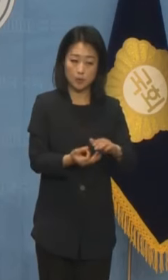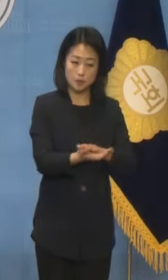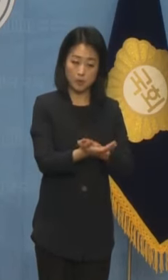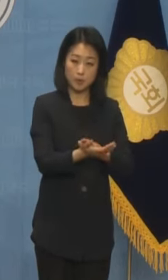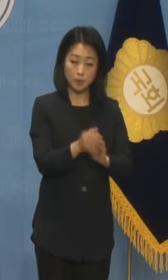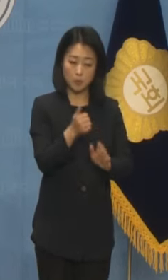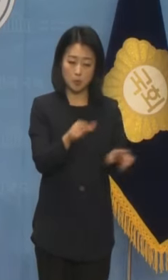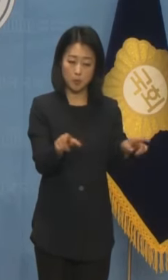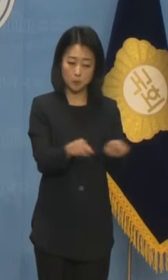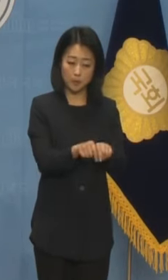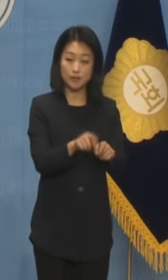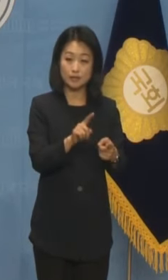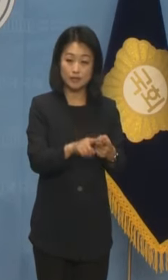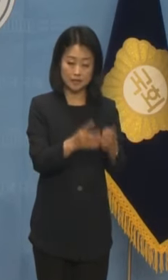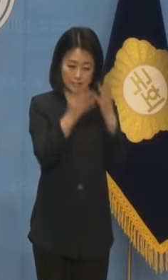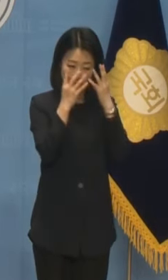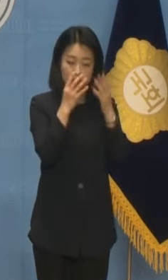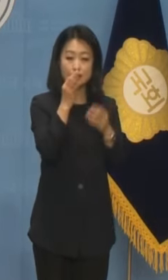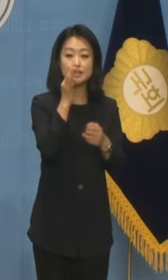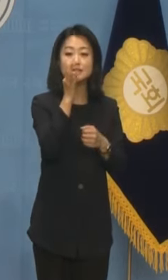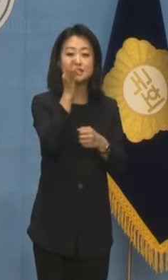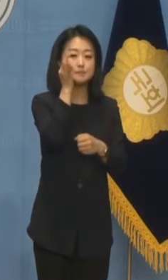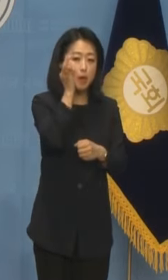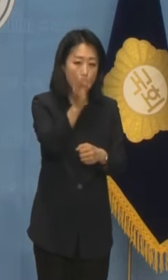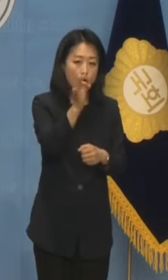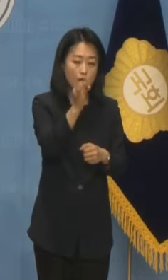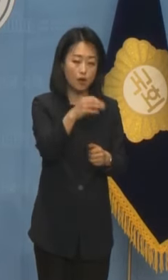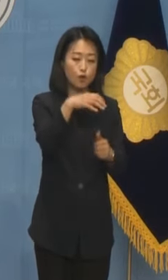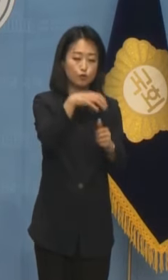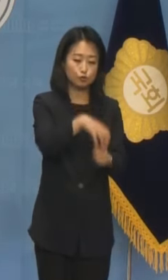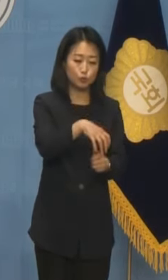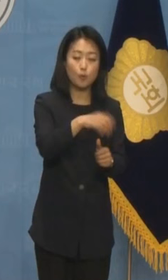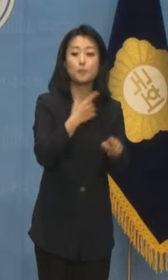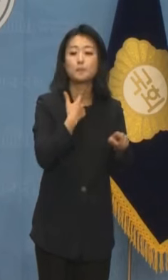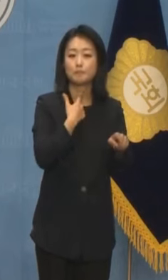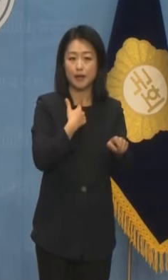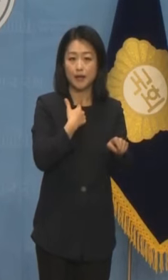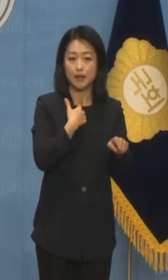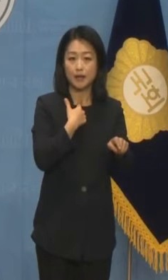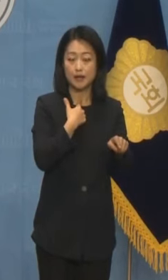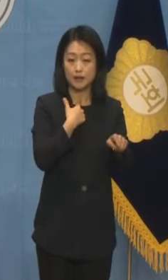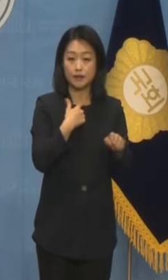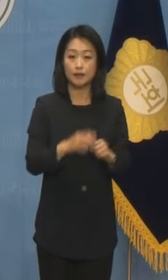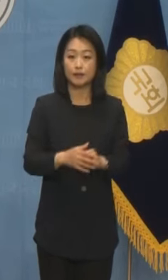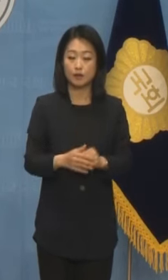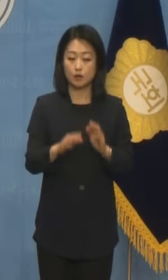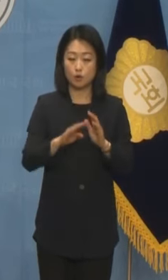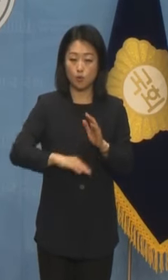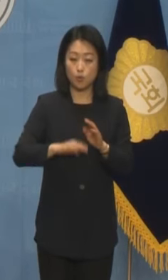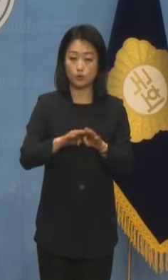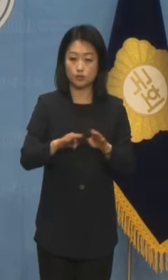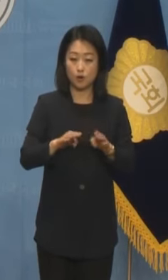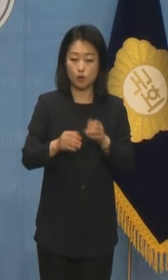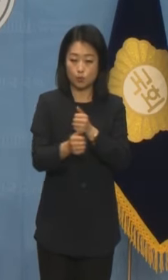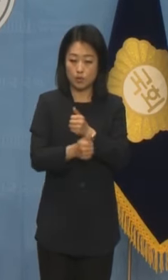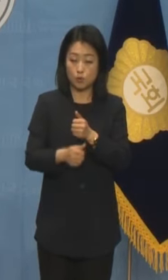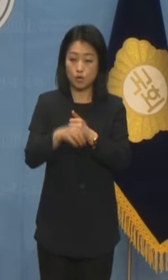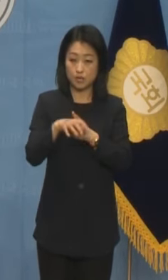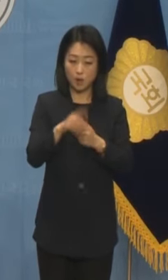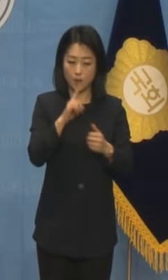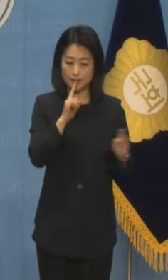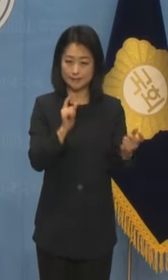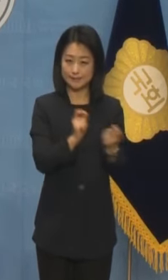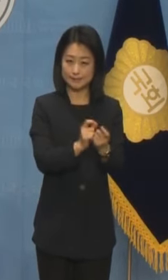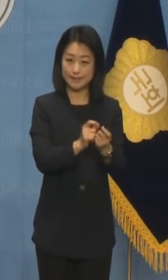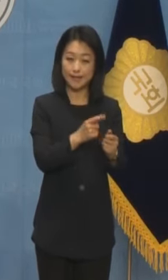10월 실형을 선고받고 법정 구속된 인물입니다. 공정이 고위관료와의 친분을